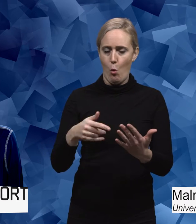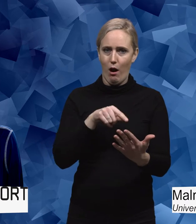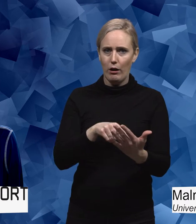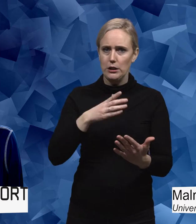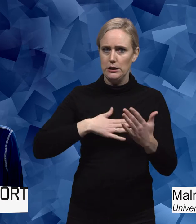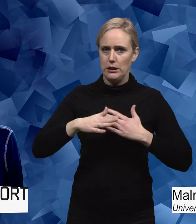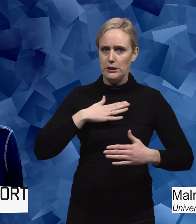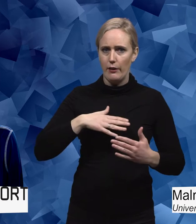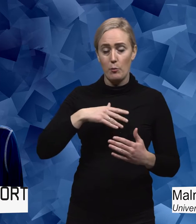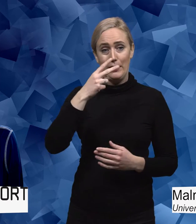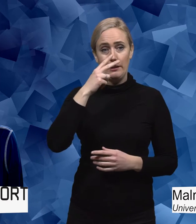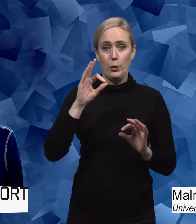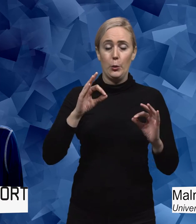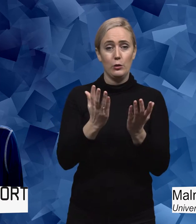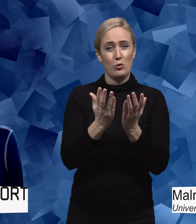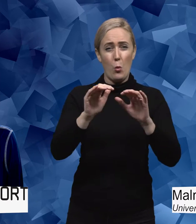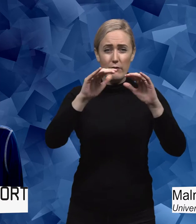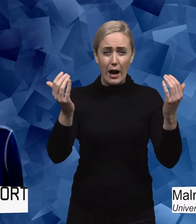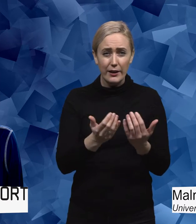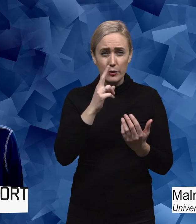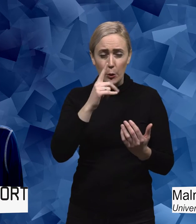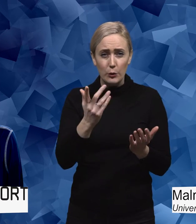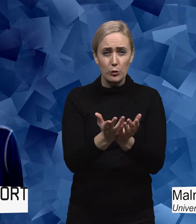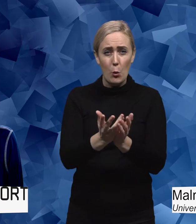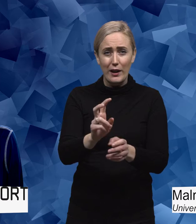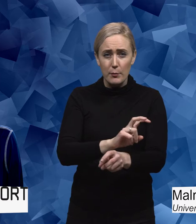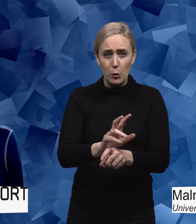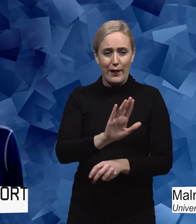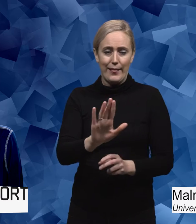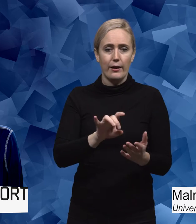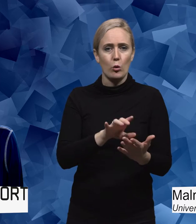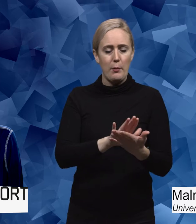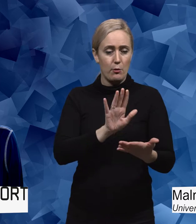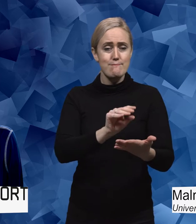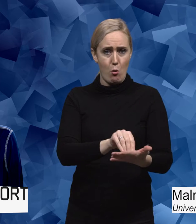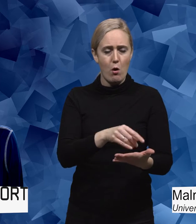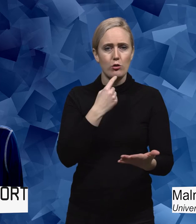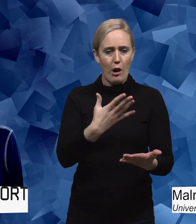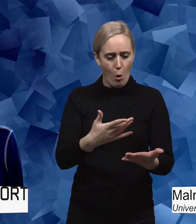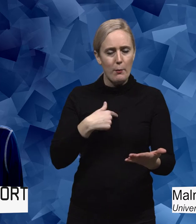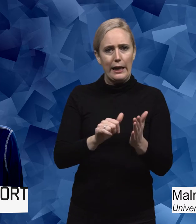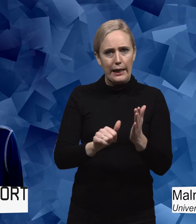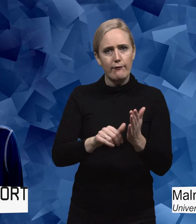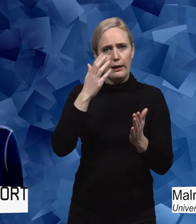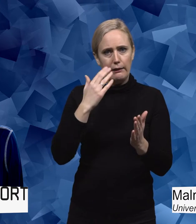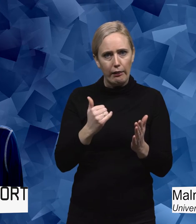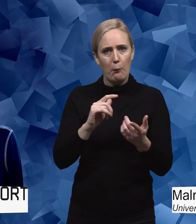inom skolvärldens och skolinspektionens dokument och sådär, då talar man just om att elever kan bli befriade från skolidrotten.